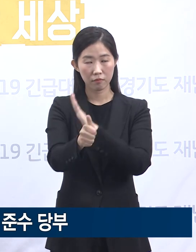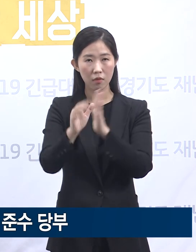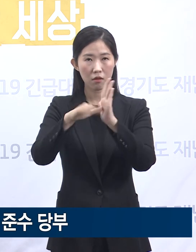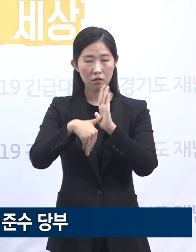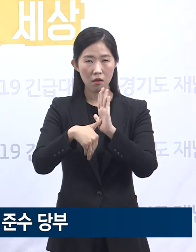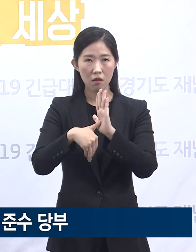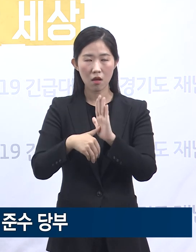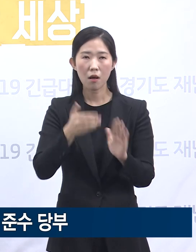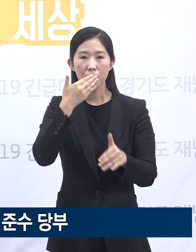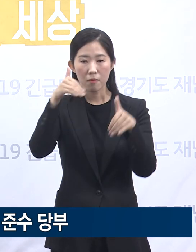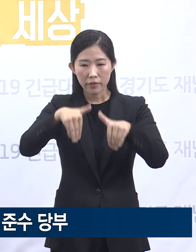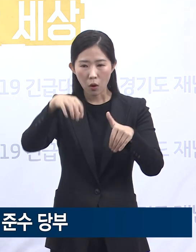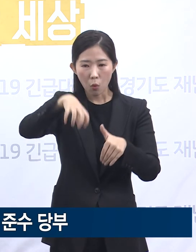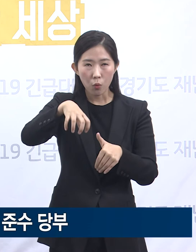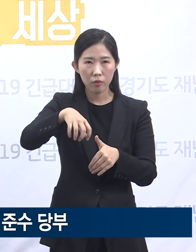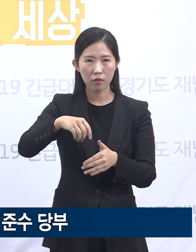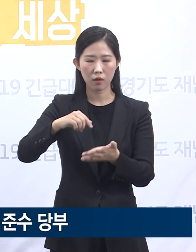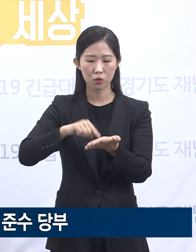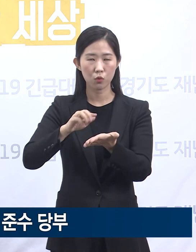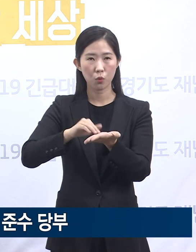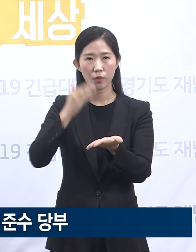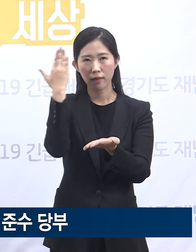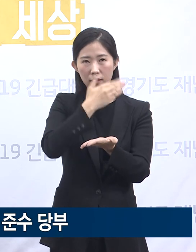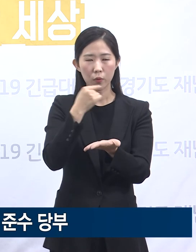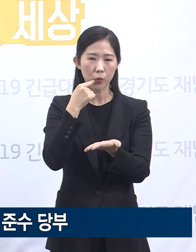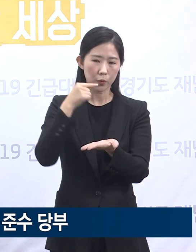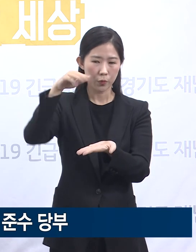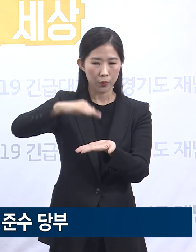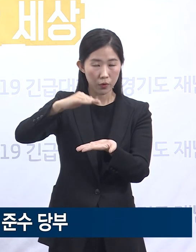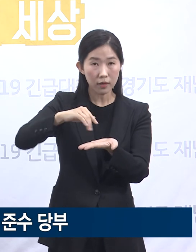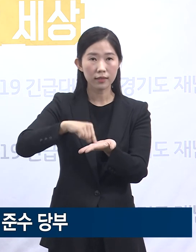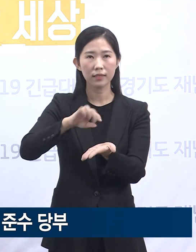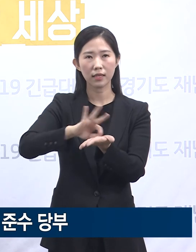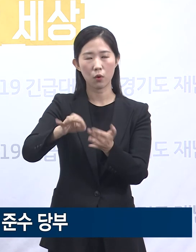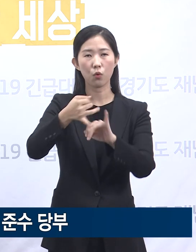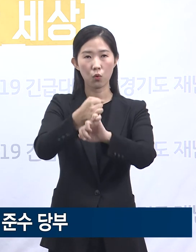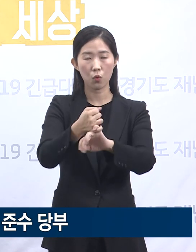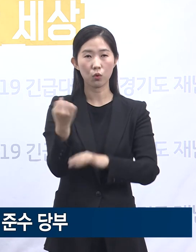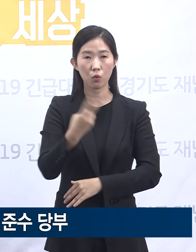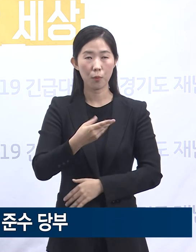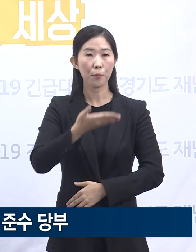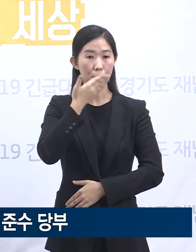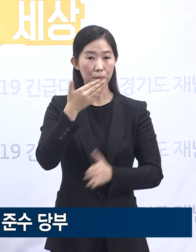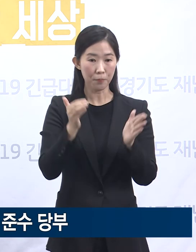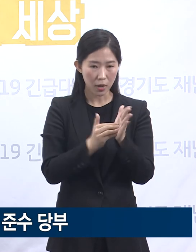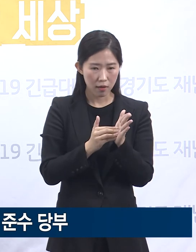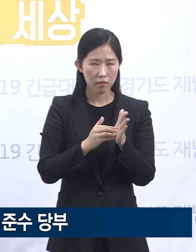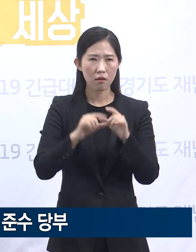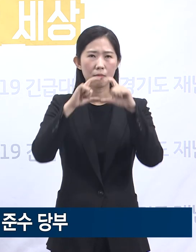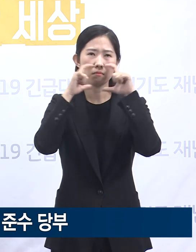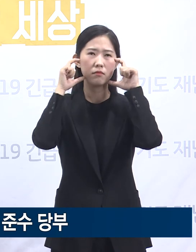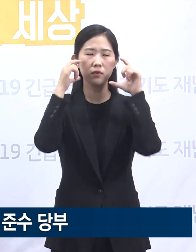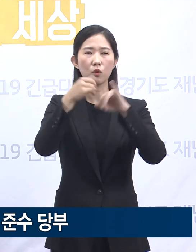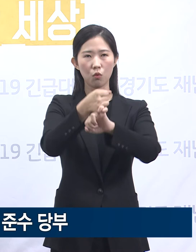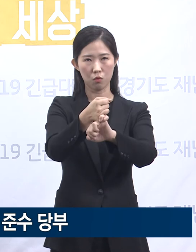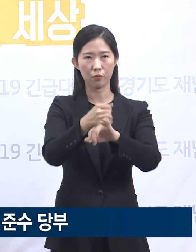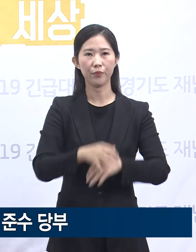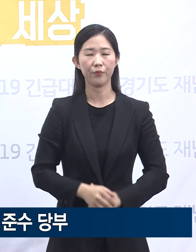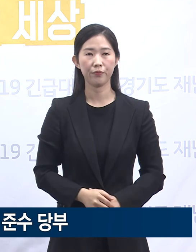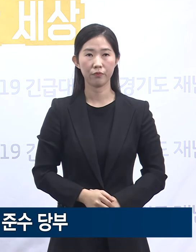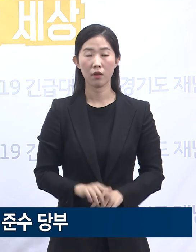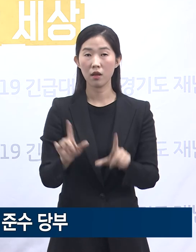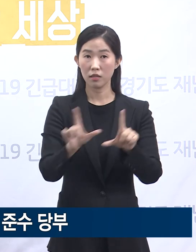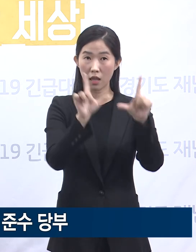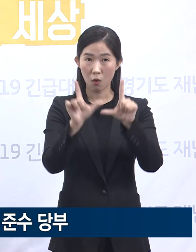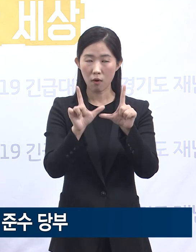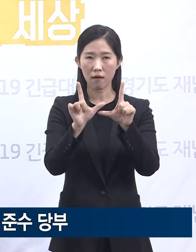손소독제를 필히 사용해 주시고 음식을 섭취할 때를 제외하고는 꼭 마스크를 착용해 주시기 바랍니다. 이러한 생활 속